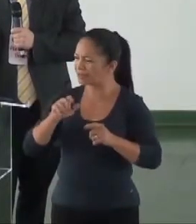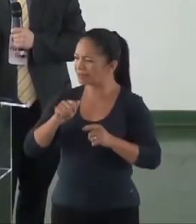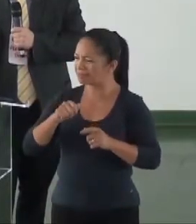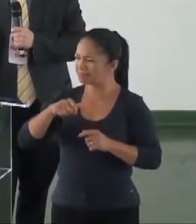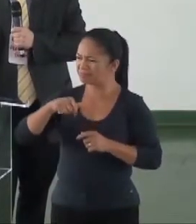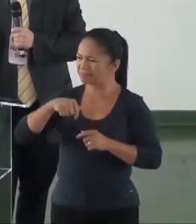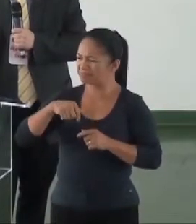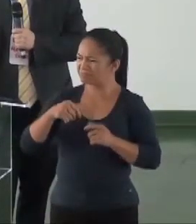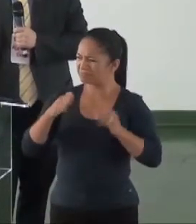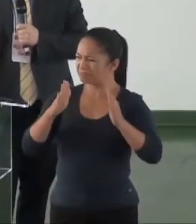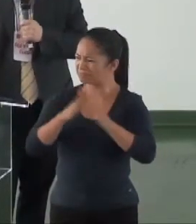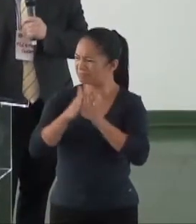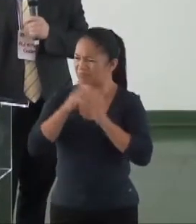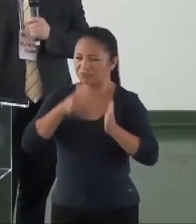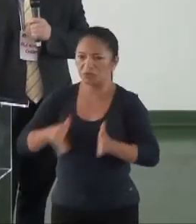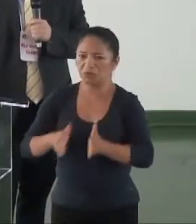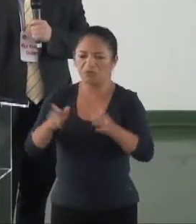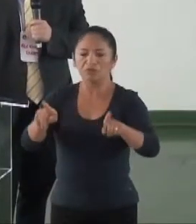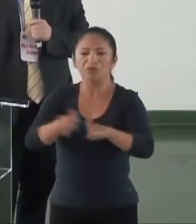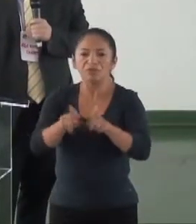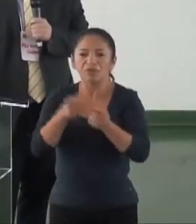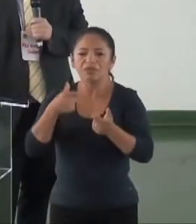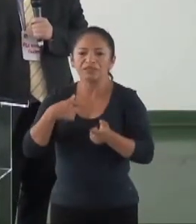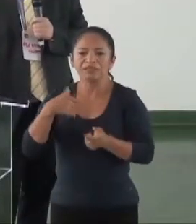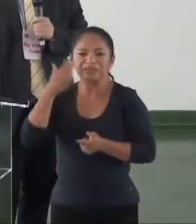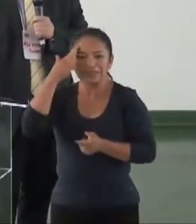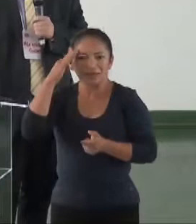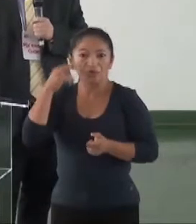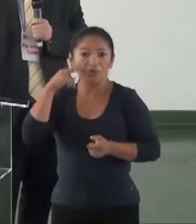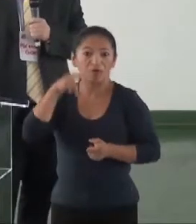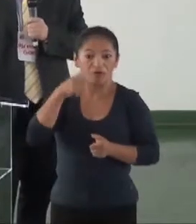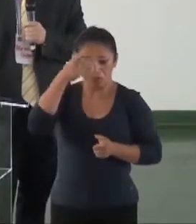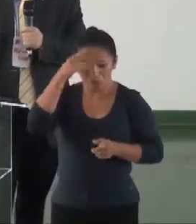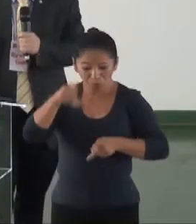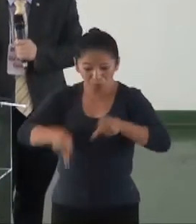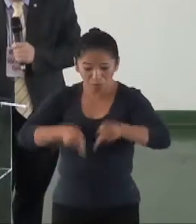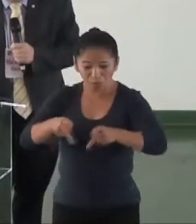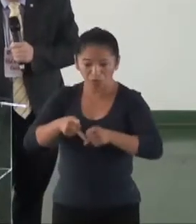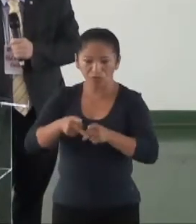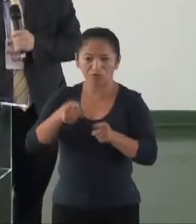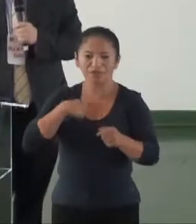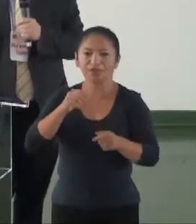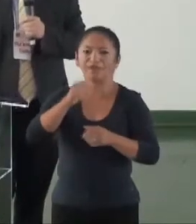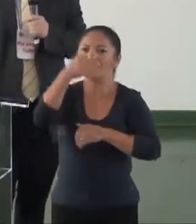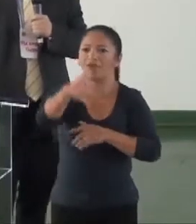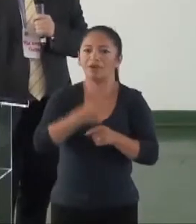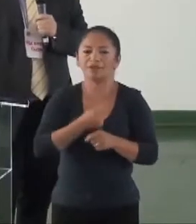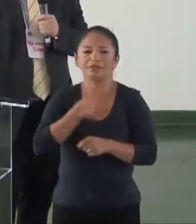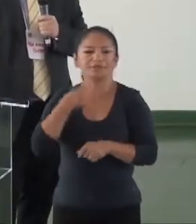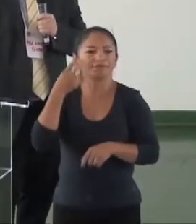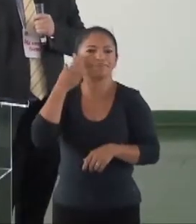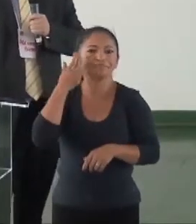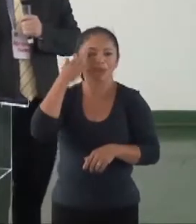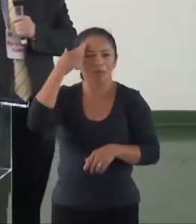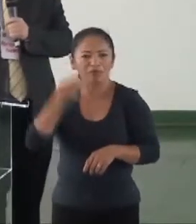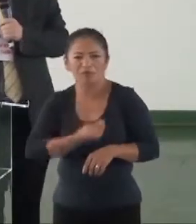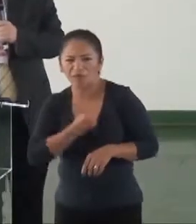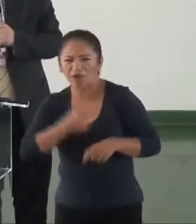de terreiros, etc. O que quer dizer isso? Nós temos que olhar o povo invisível, aquela sociedade